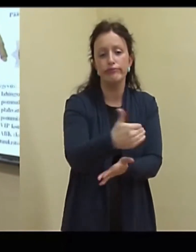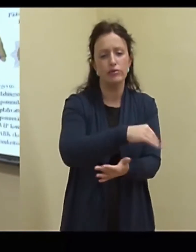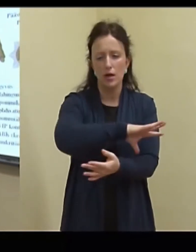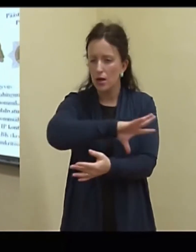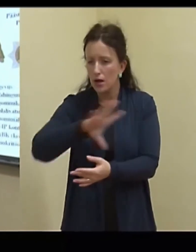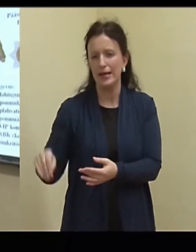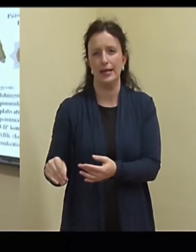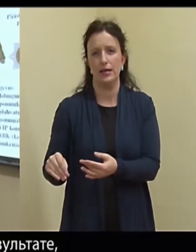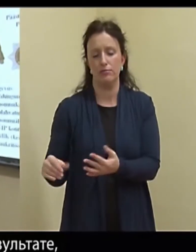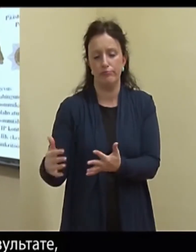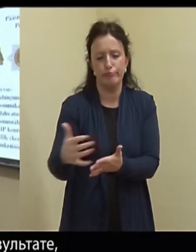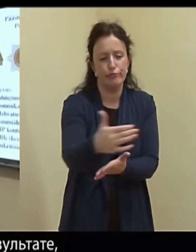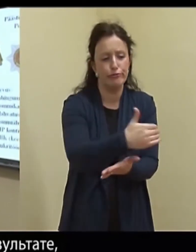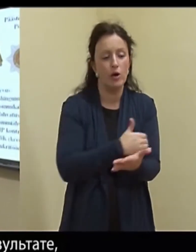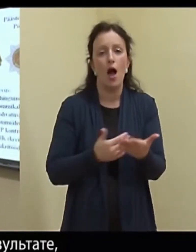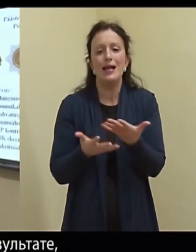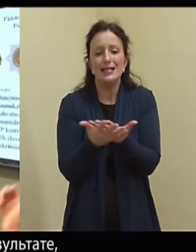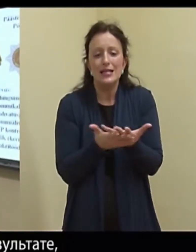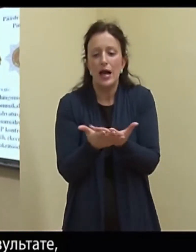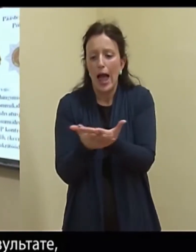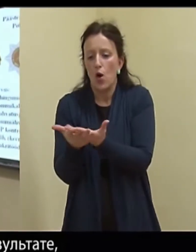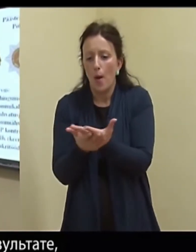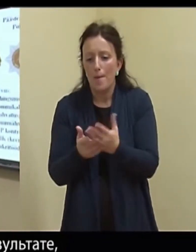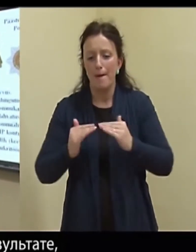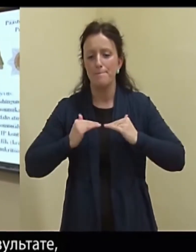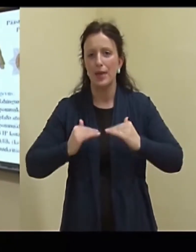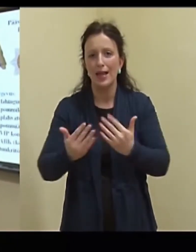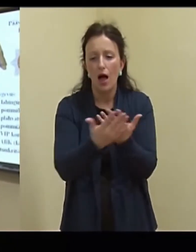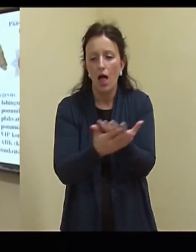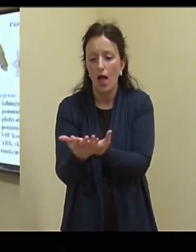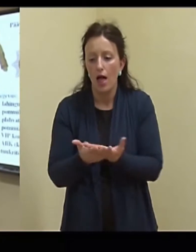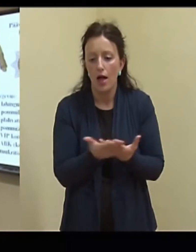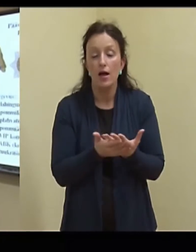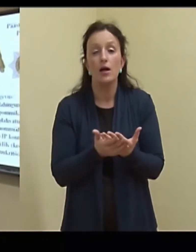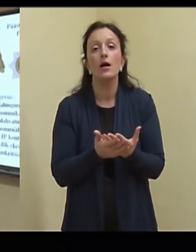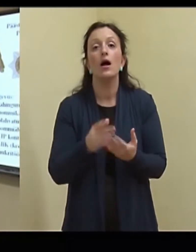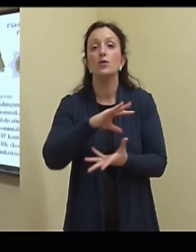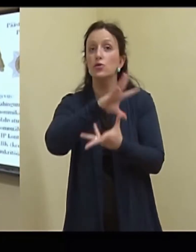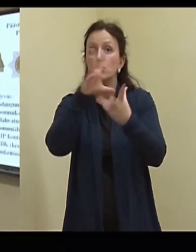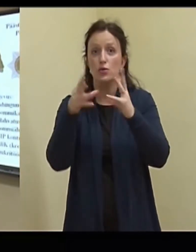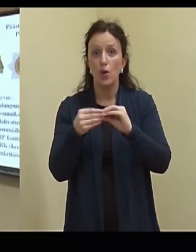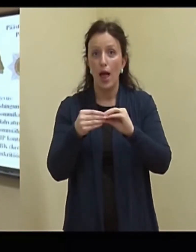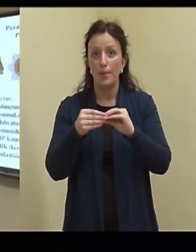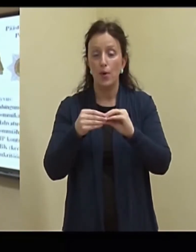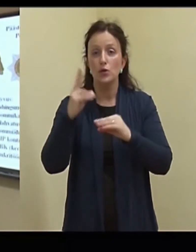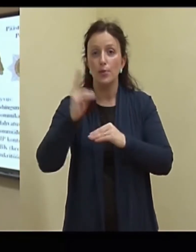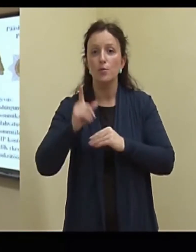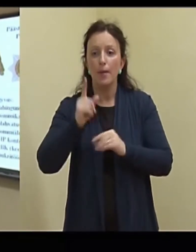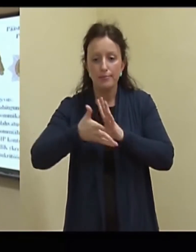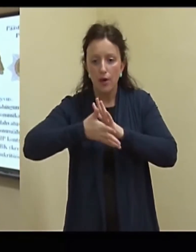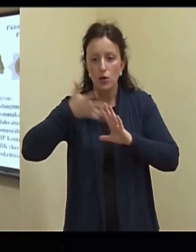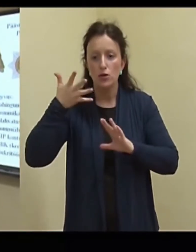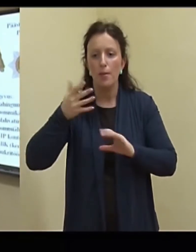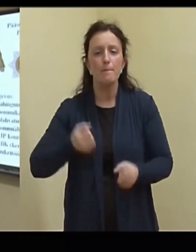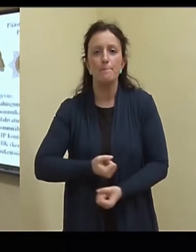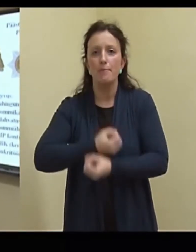Absoluutselt kõik. Me sõlume kogu selle pinnase ja lõptulemusena peame me jõudma sellel aru saamisele, mis